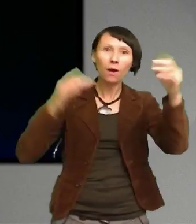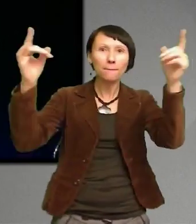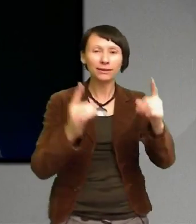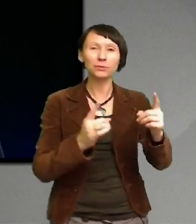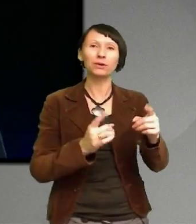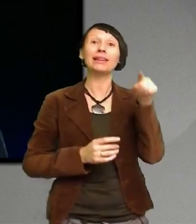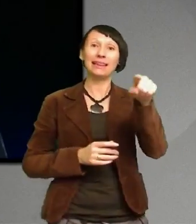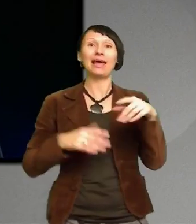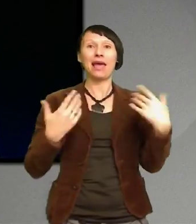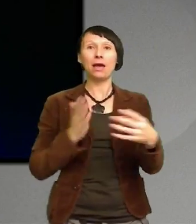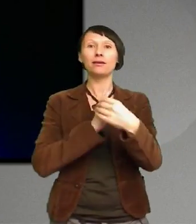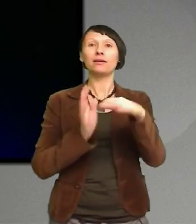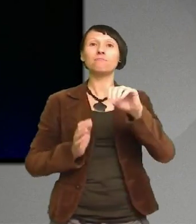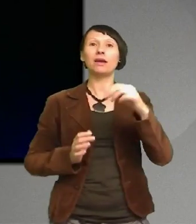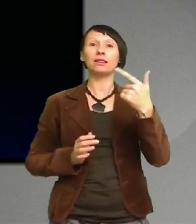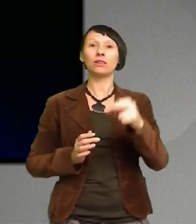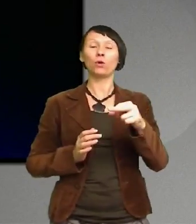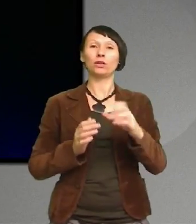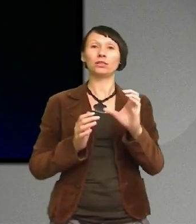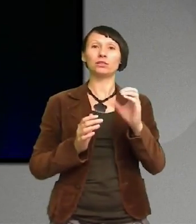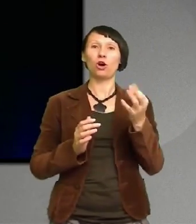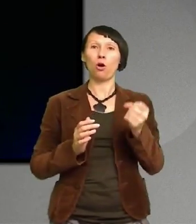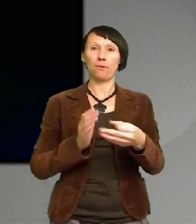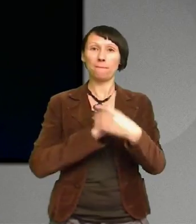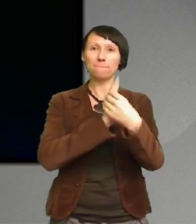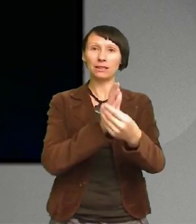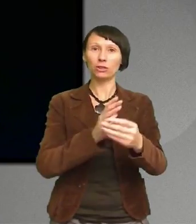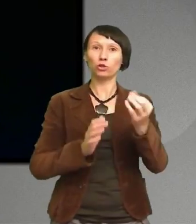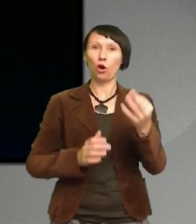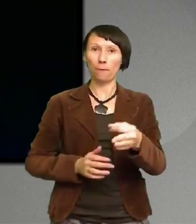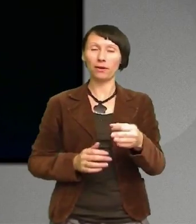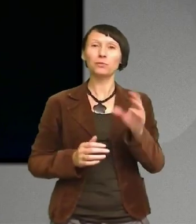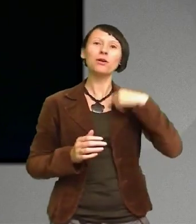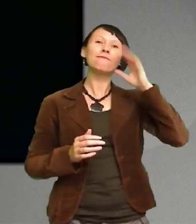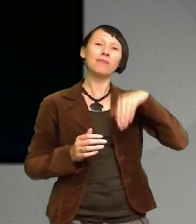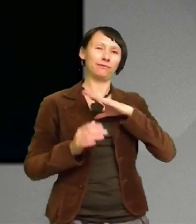mig Att det finns någon där som kan hoppa in Om det behövs Men annars stanna där i bakgrunden